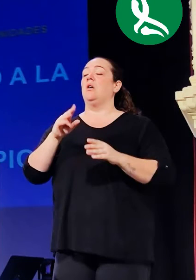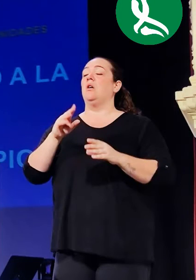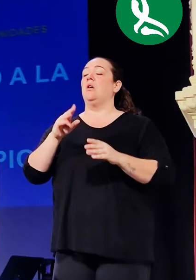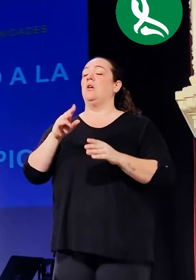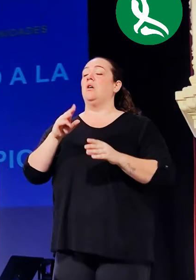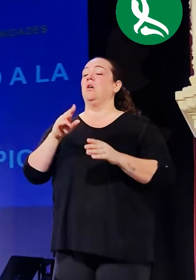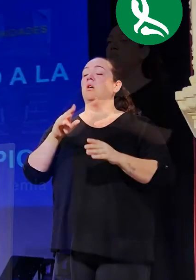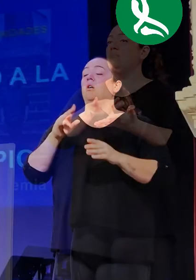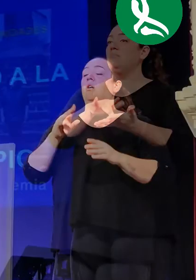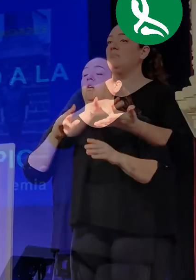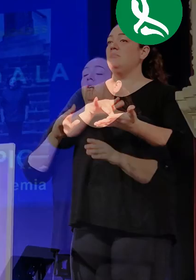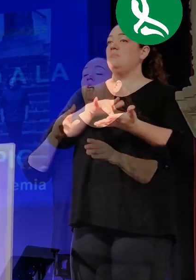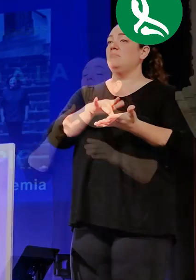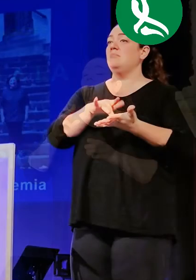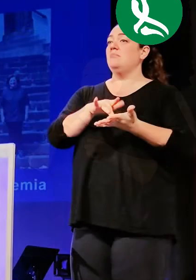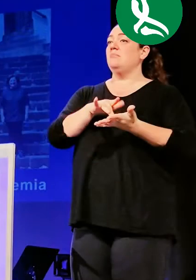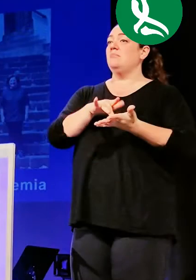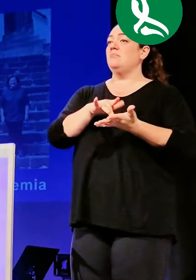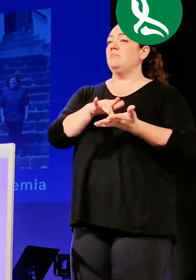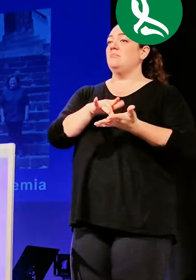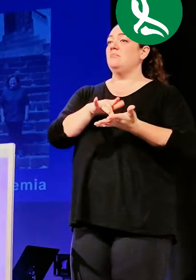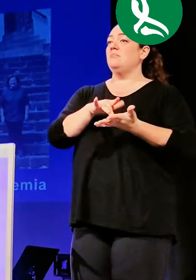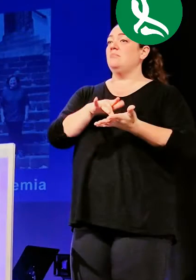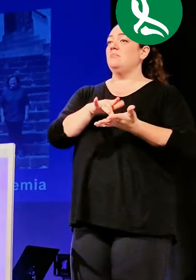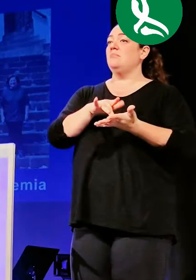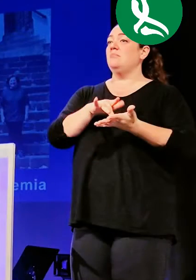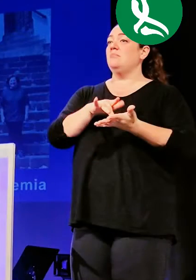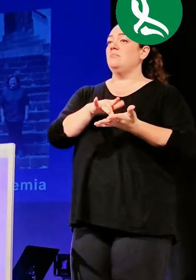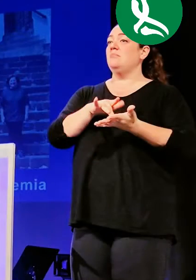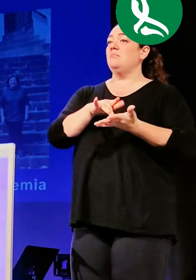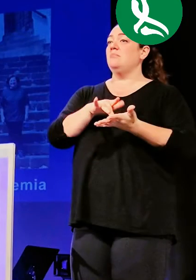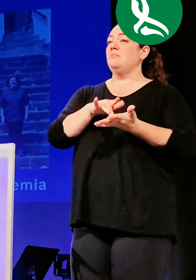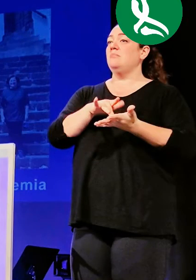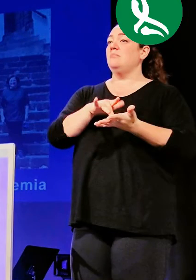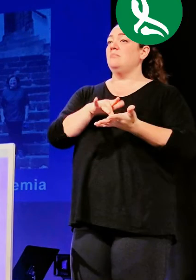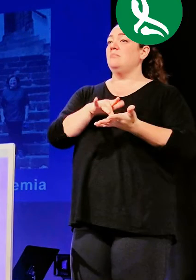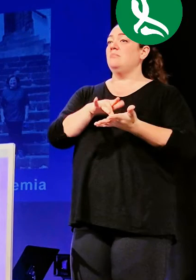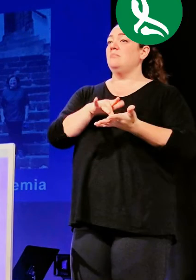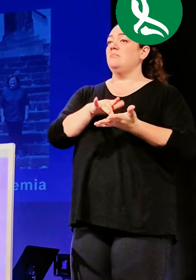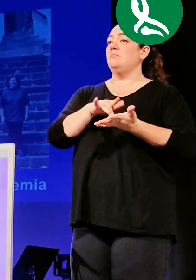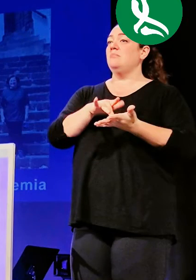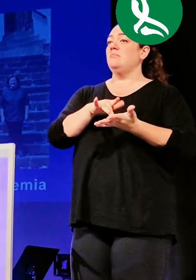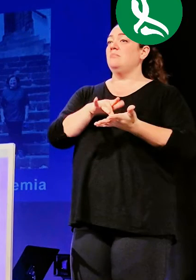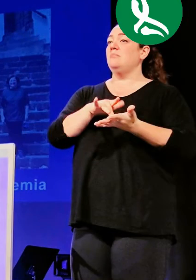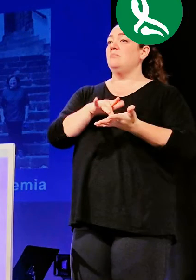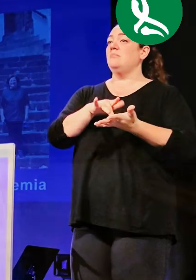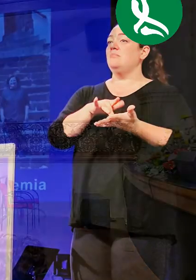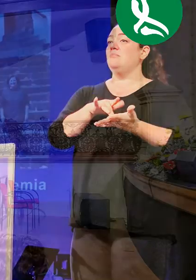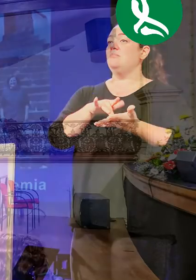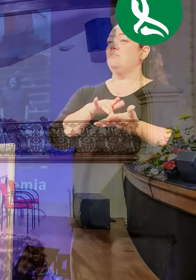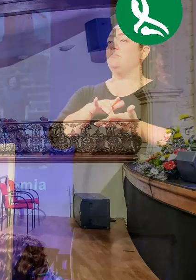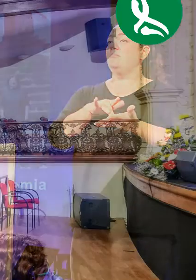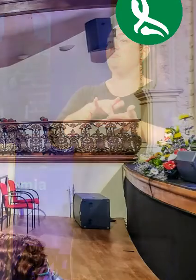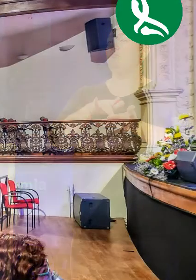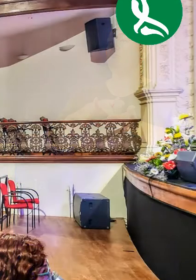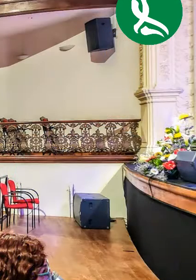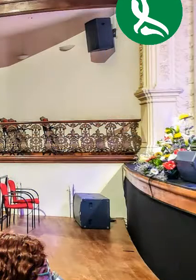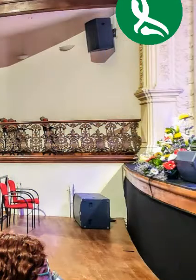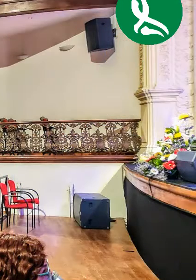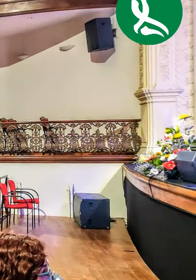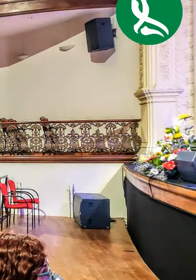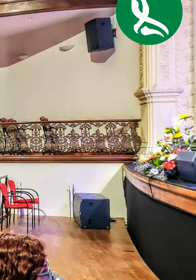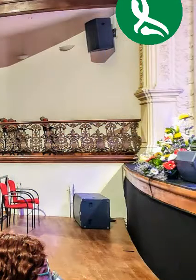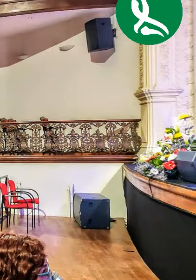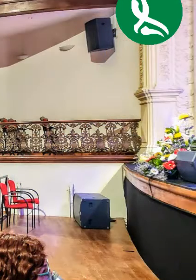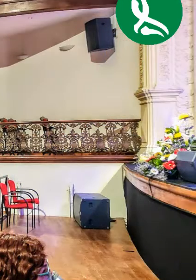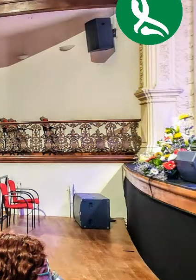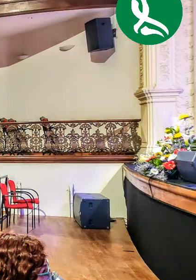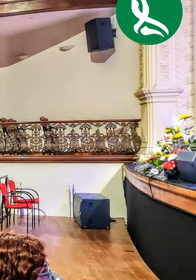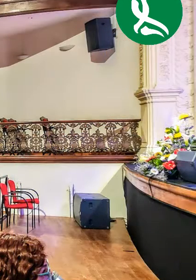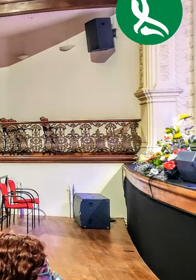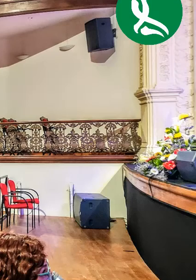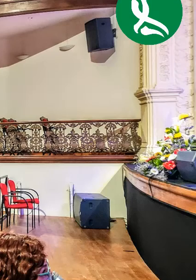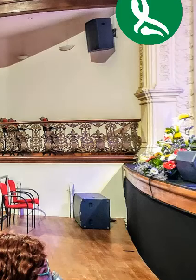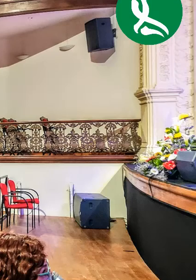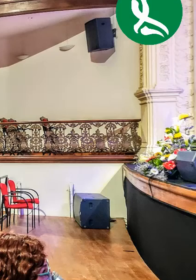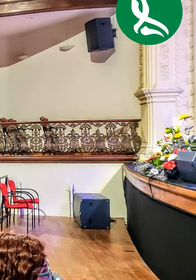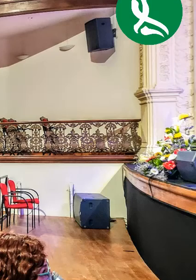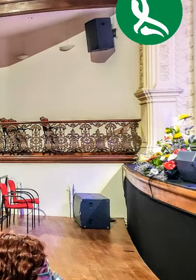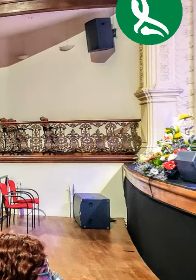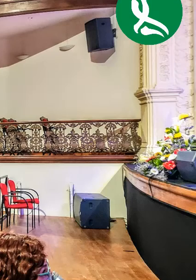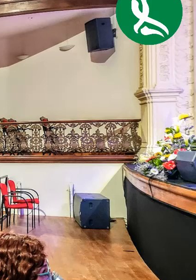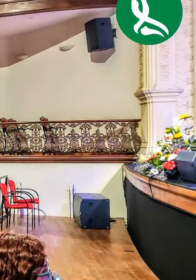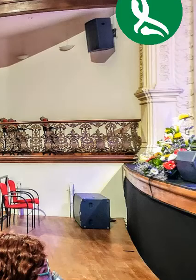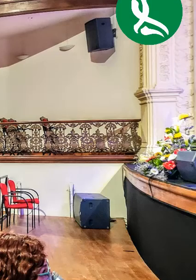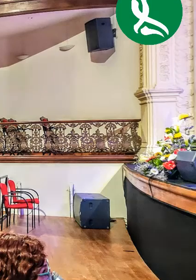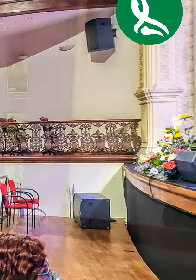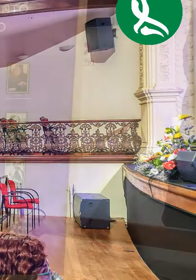mañana en aquellos valores que ya son nuestro hogar. Sí, he utilizado la palabra familia porque cada uno de